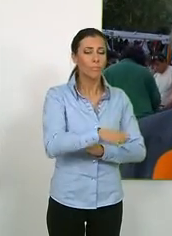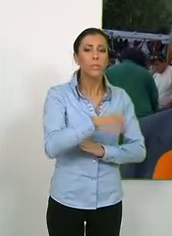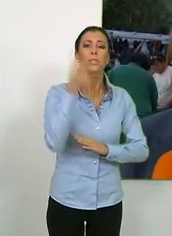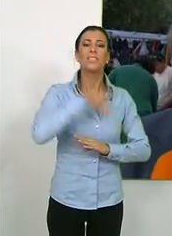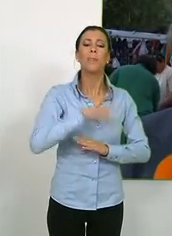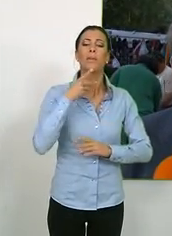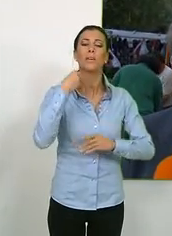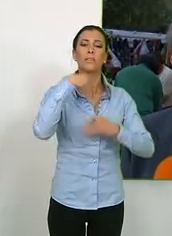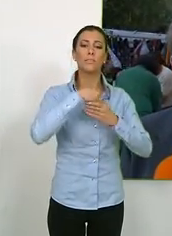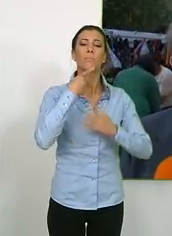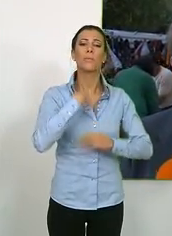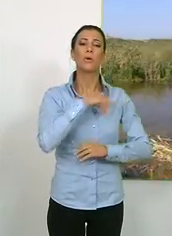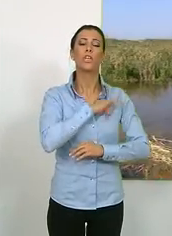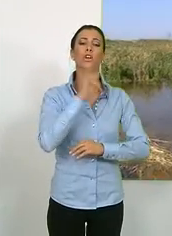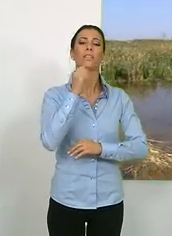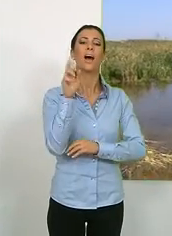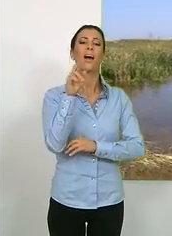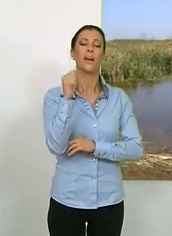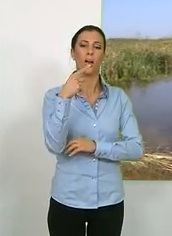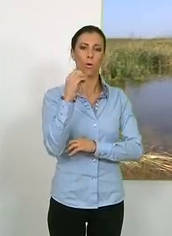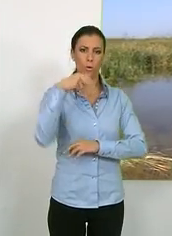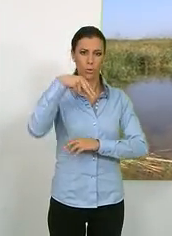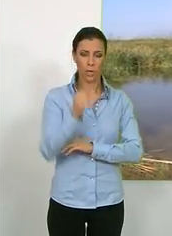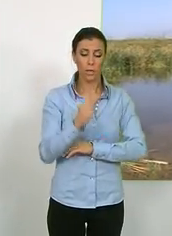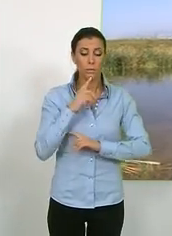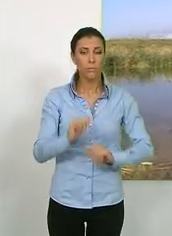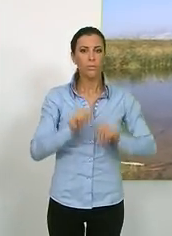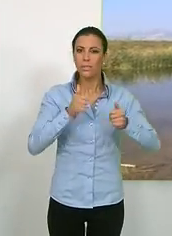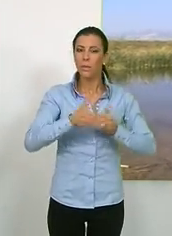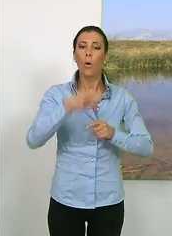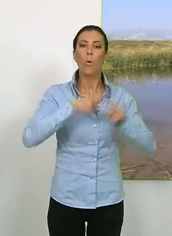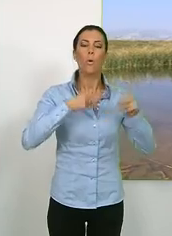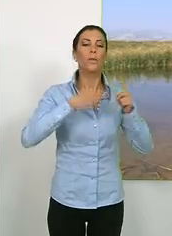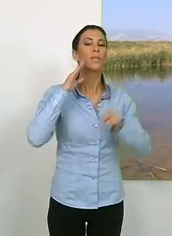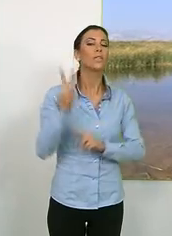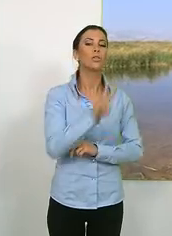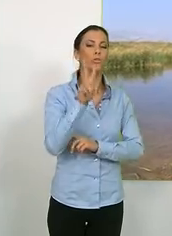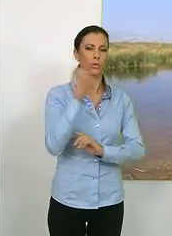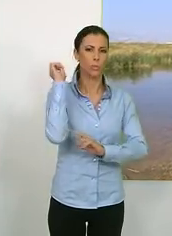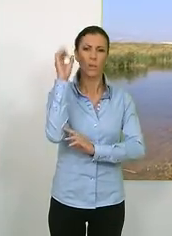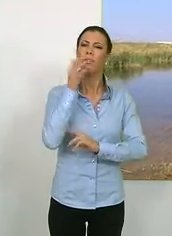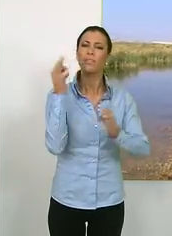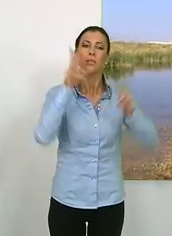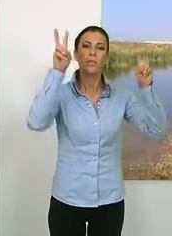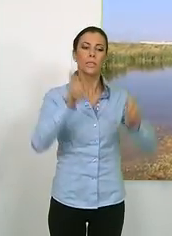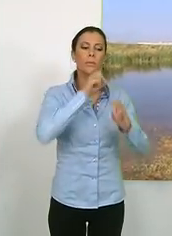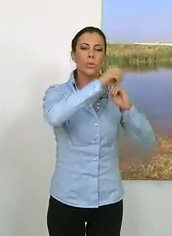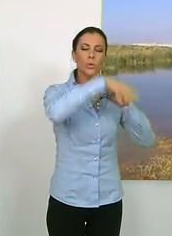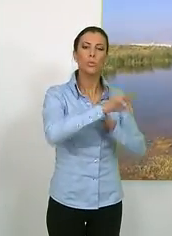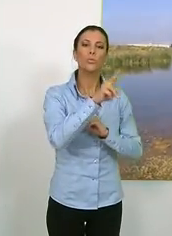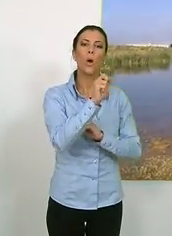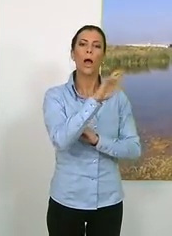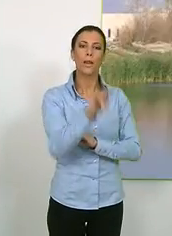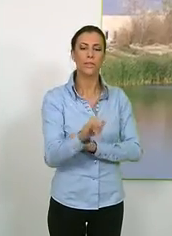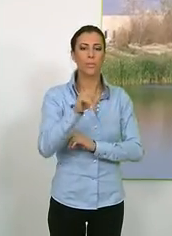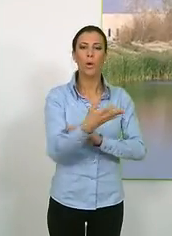de la organización Francisco Tarragona. La iniciativa comenzará el jueves día 2 con una ponencia sobre la charca de Suárez